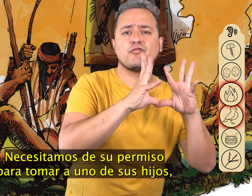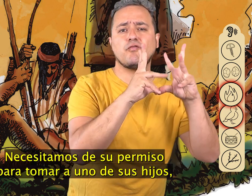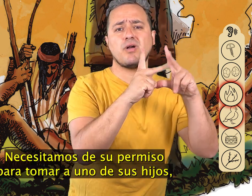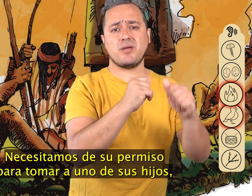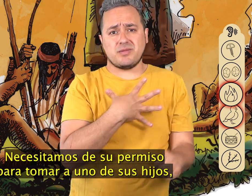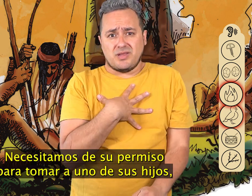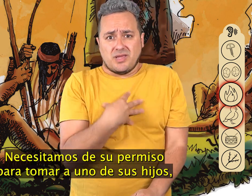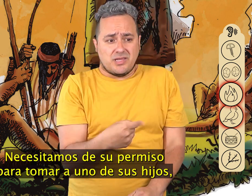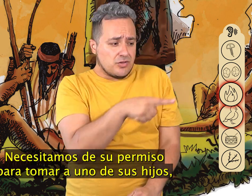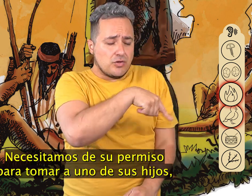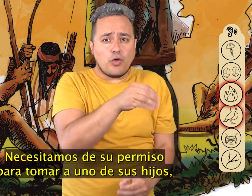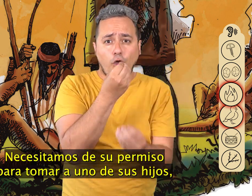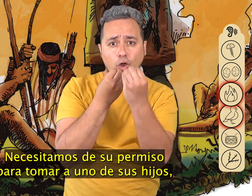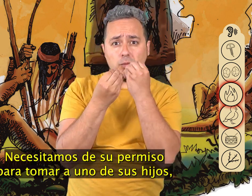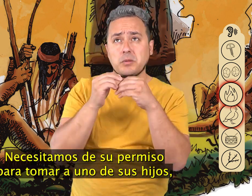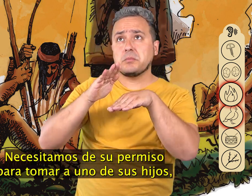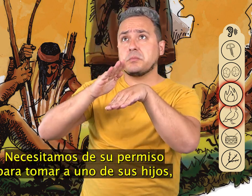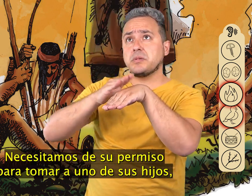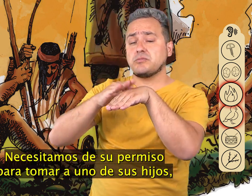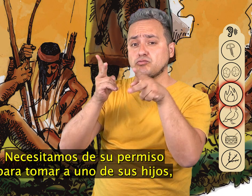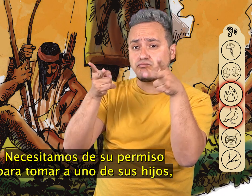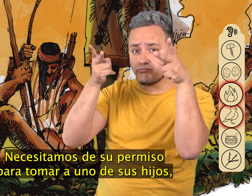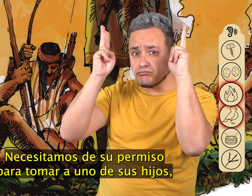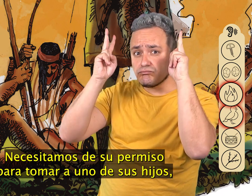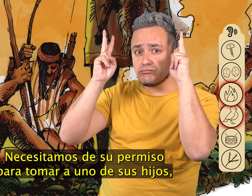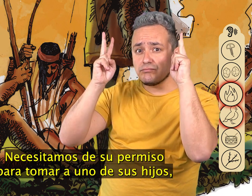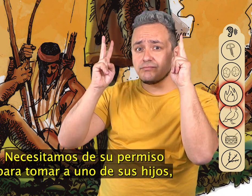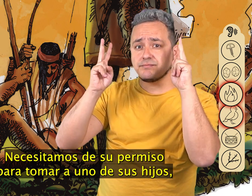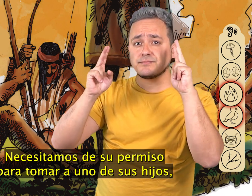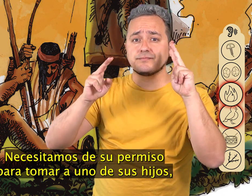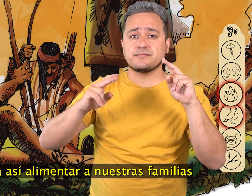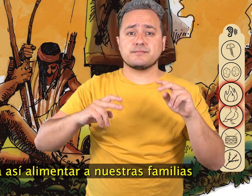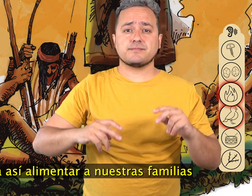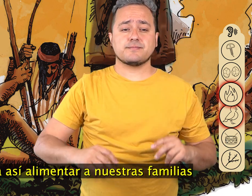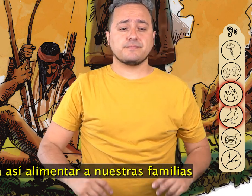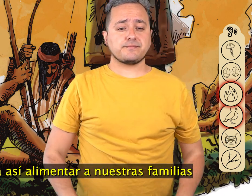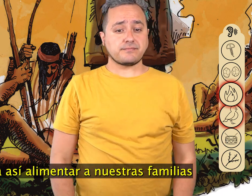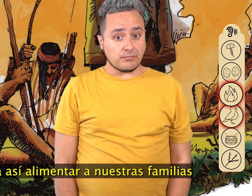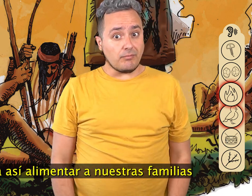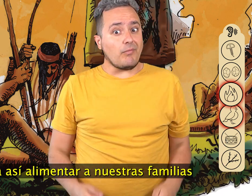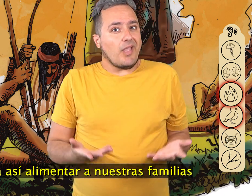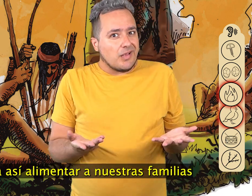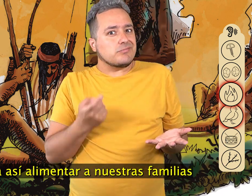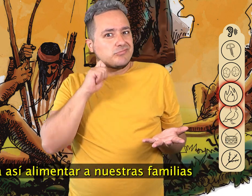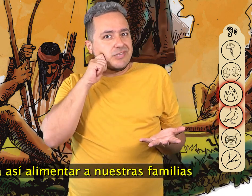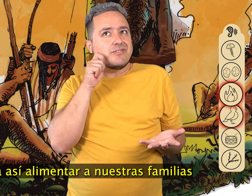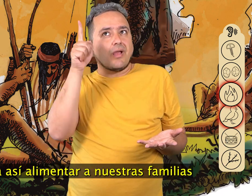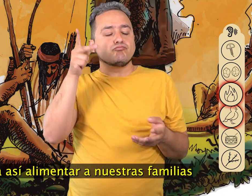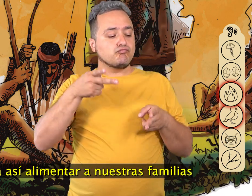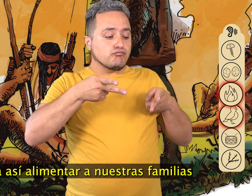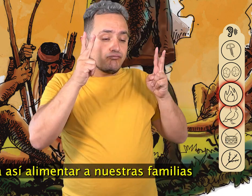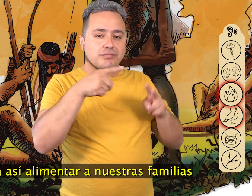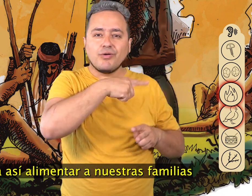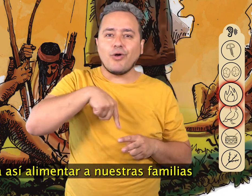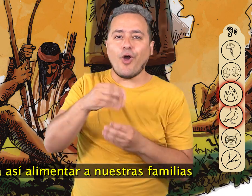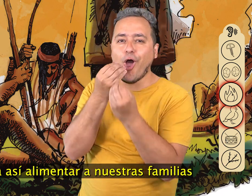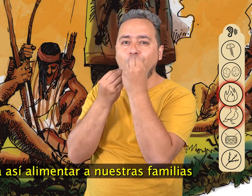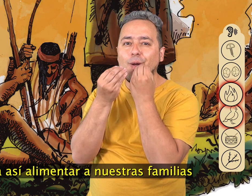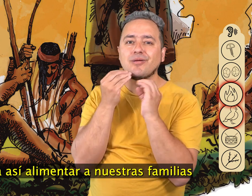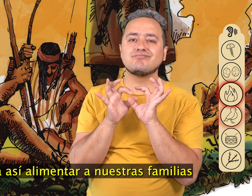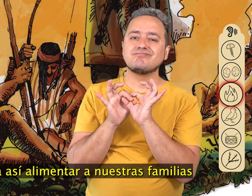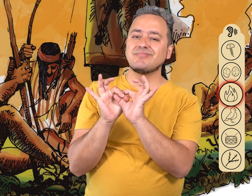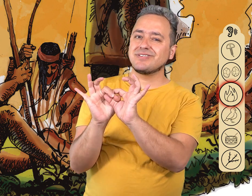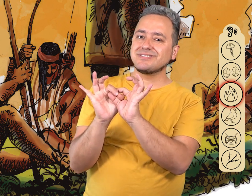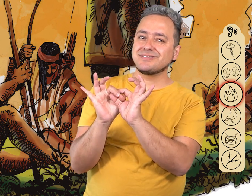Necesitamos de su permiso para tomar a uno de sus hijos, para así alimentar a nuestras familias.